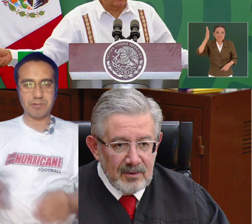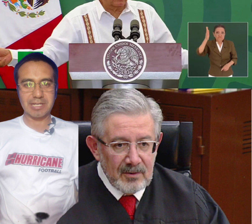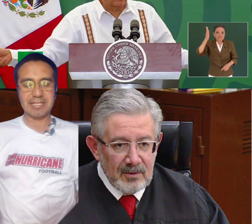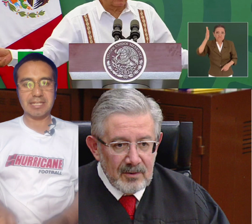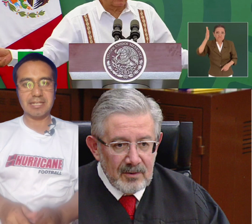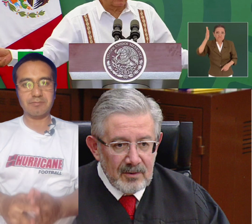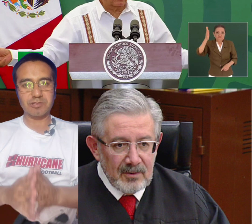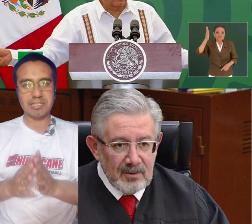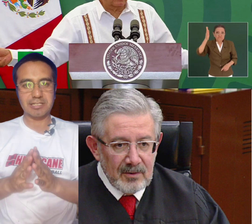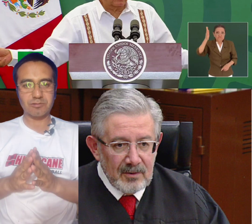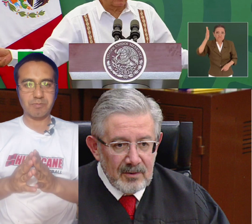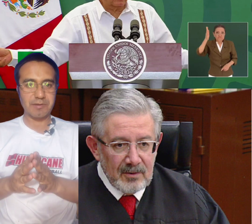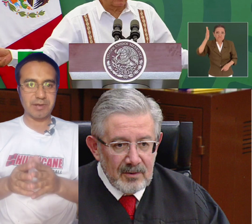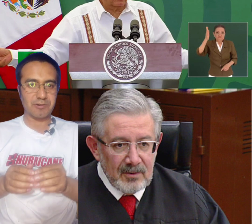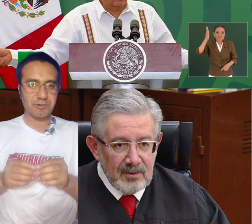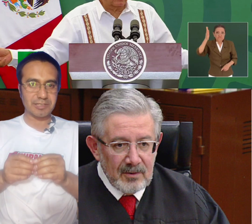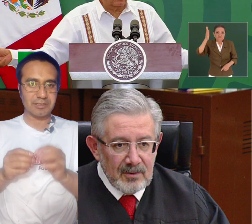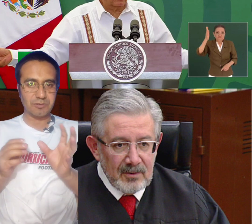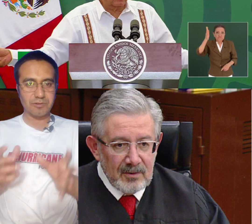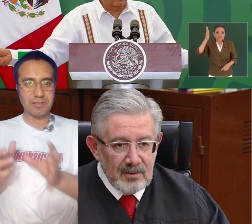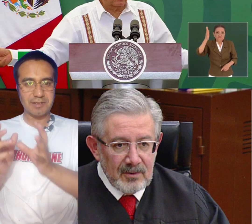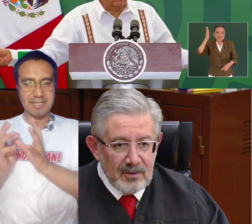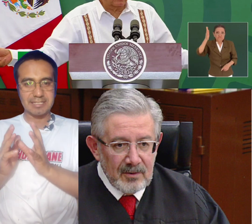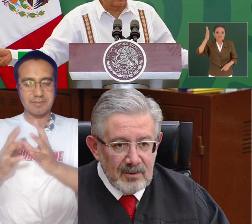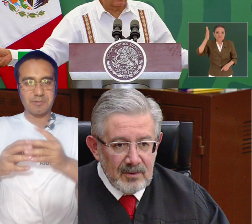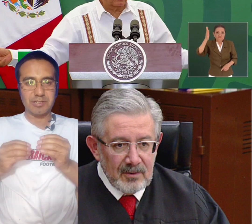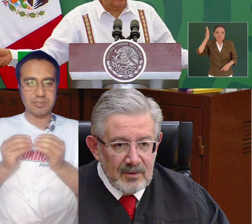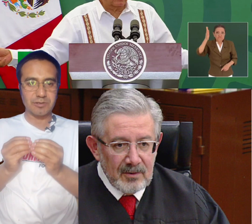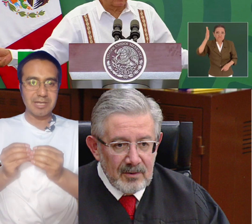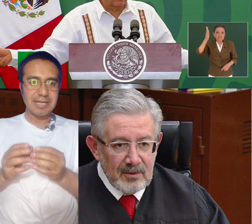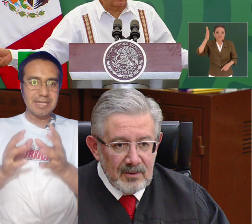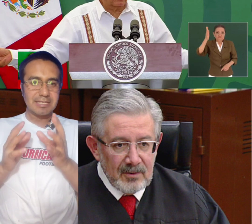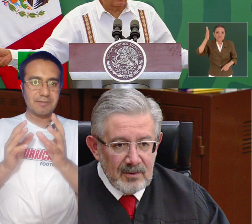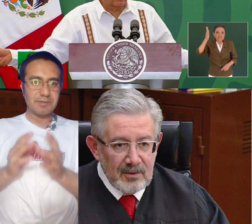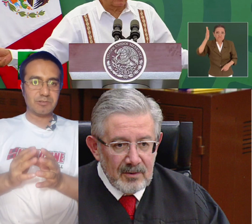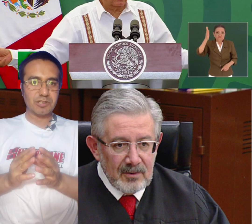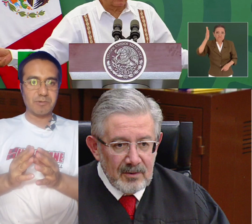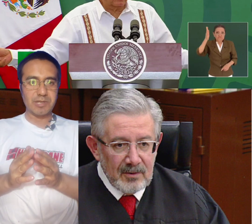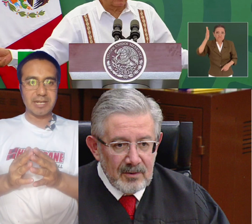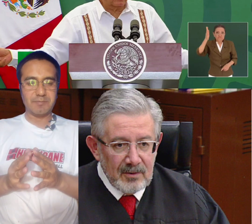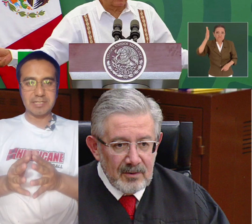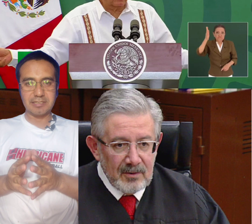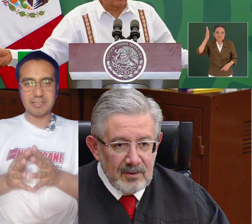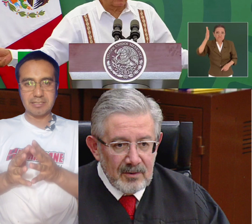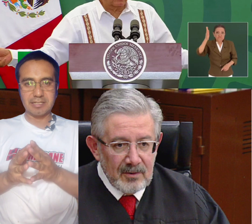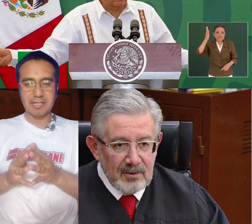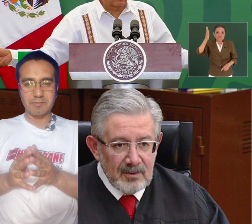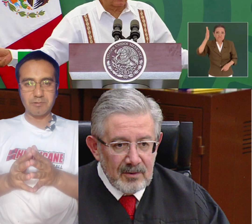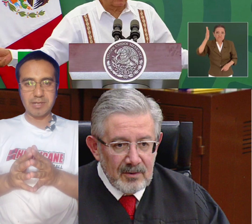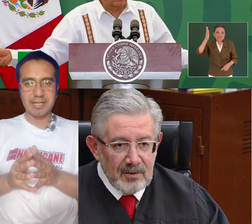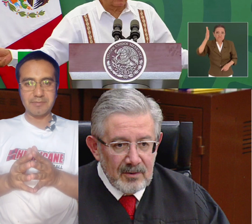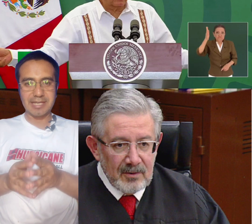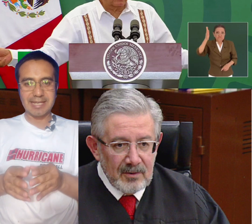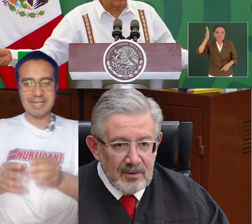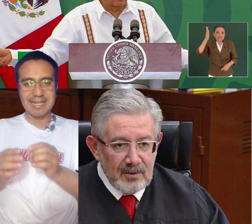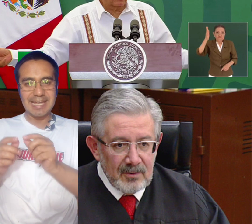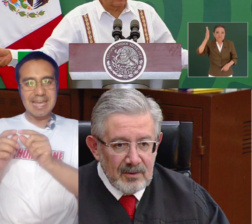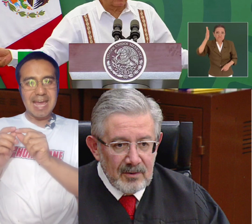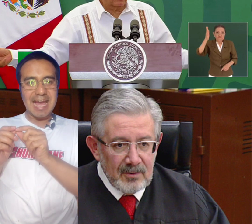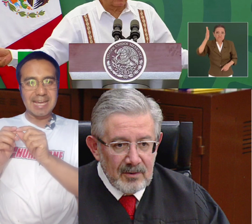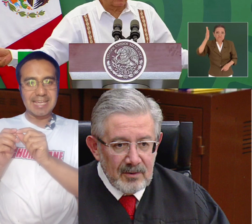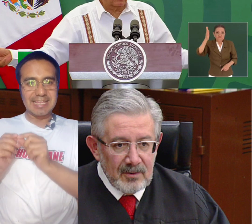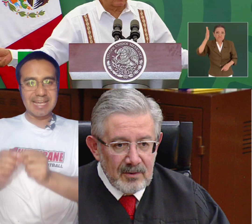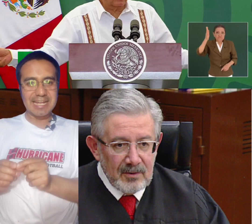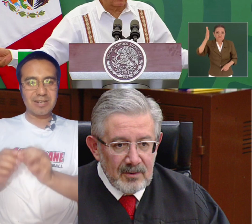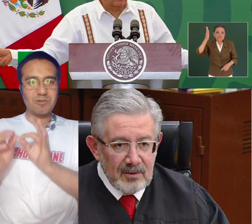corrupto que tenemos en la Suprema Corte no debería ser por eso debemos apoyar al presidente de la República Mexicana